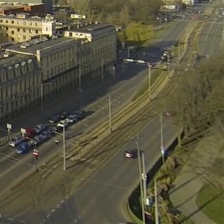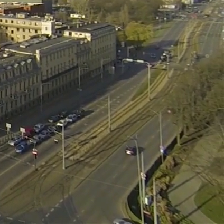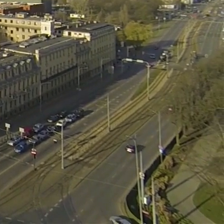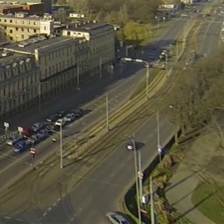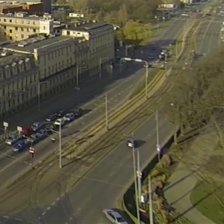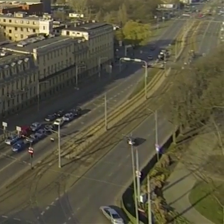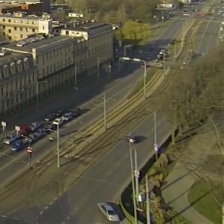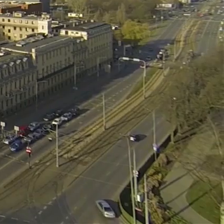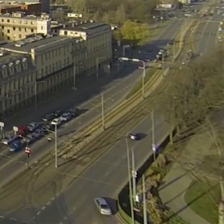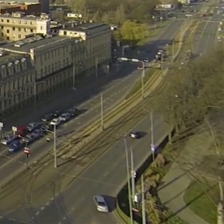Muzyka